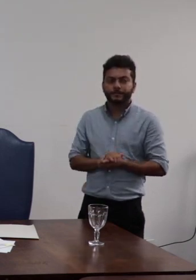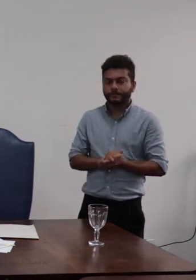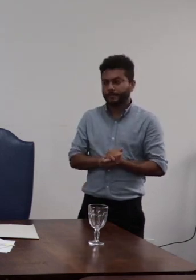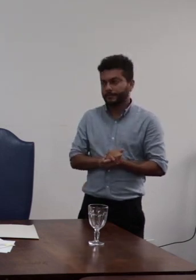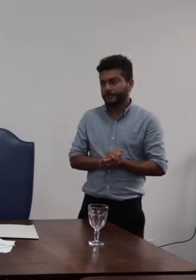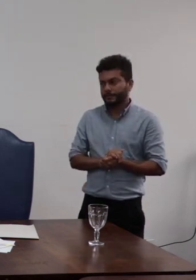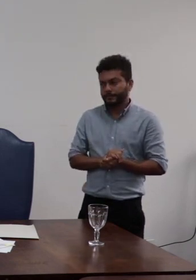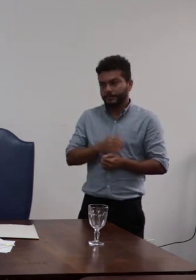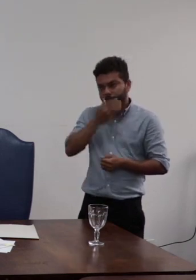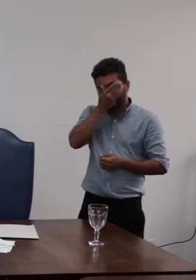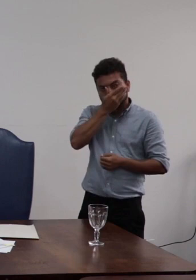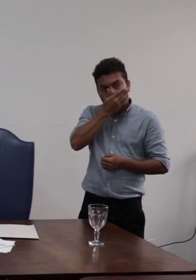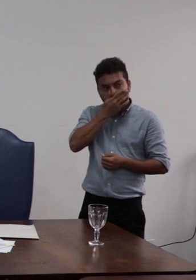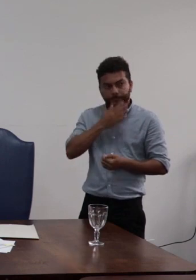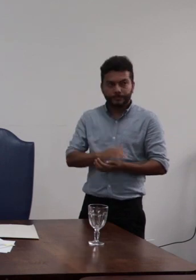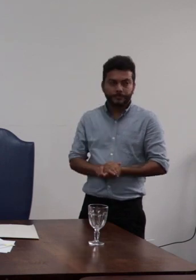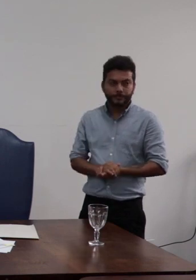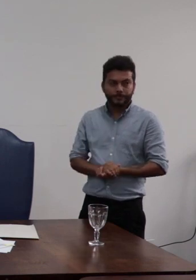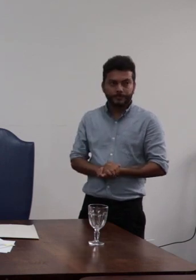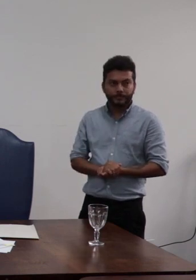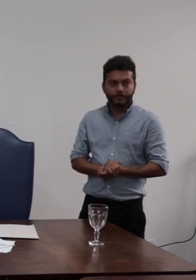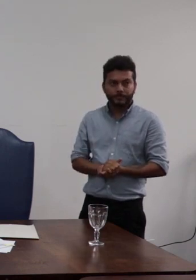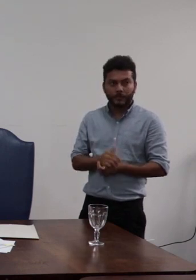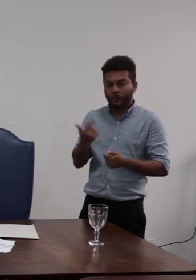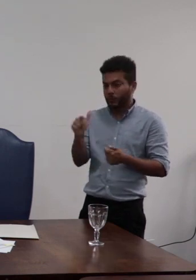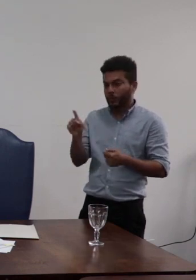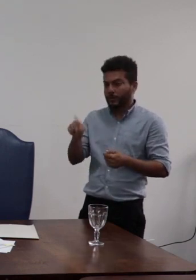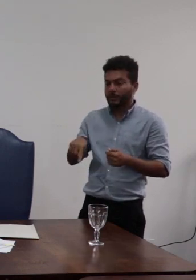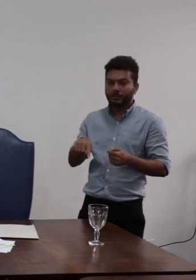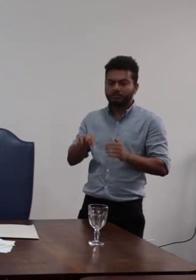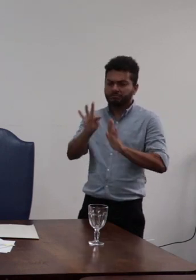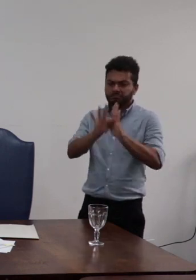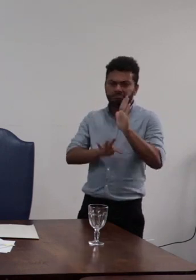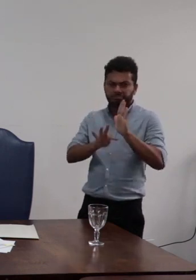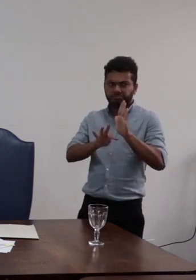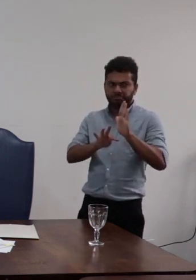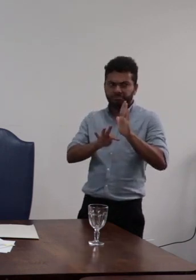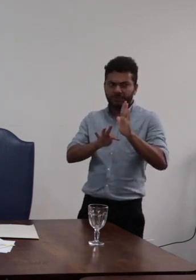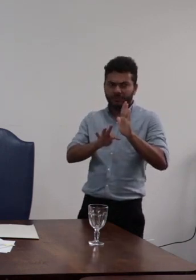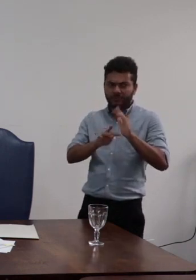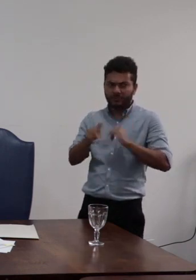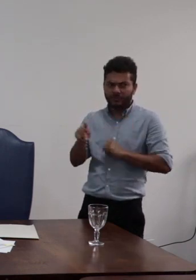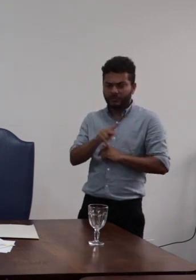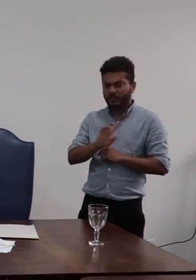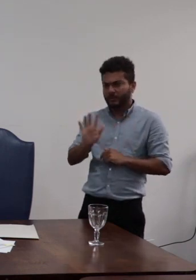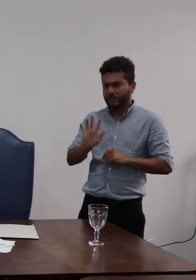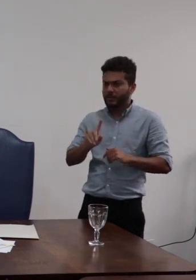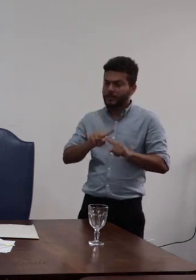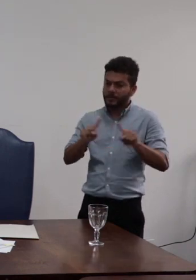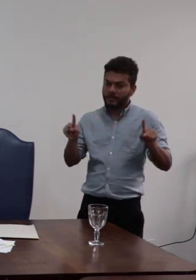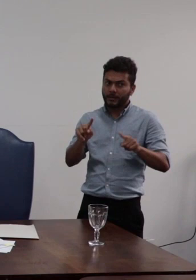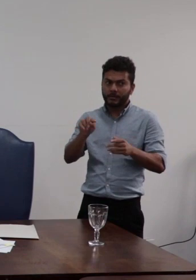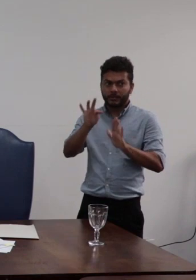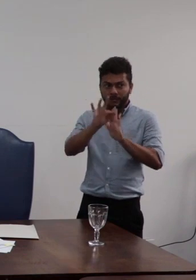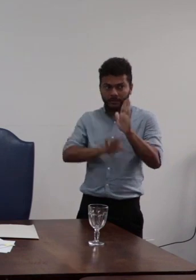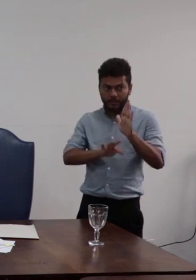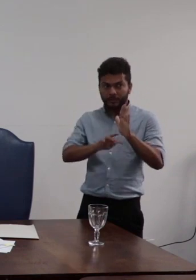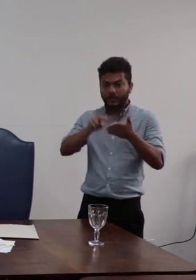sim se não tem o tempo do senhor antes não faz nenhuma missão não aparecer então o parecer foi lido agora pelo relator